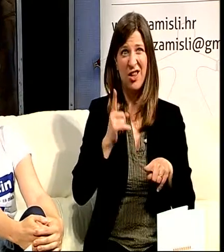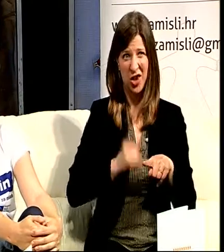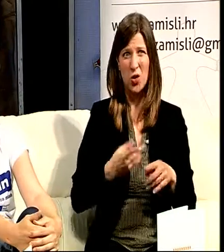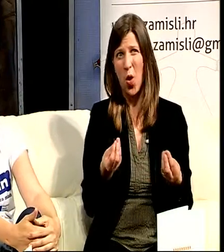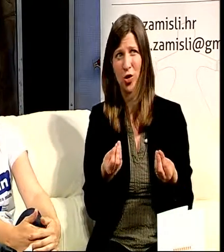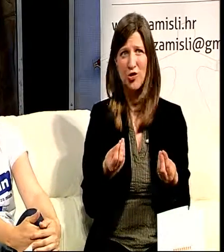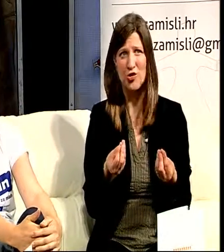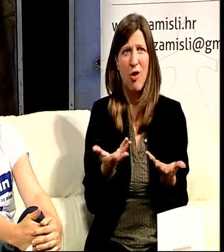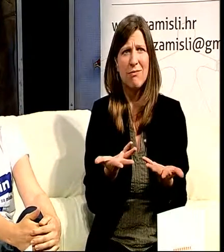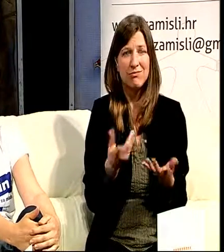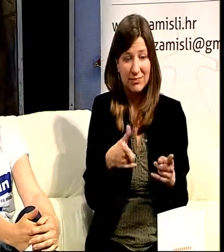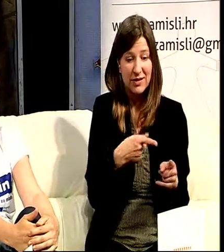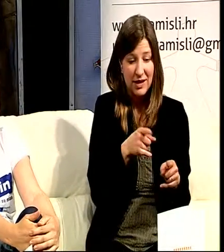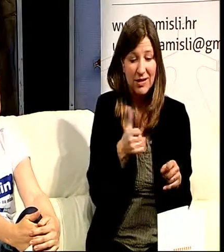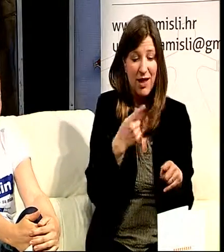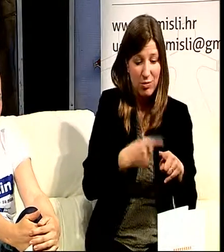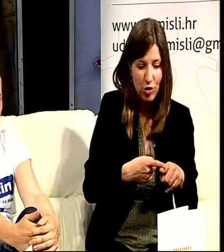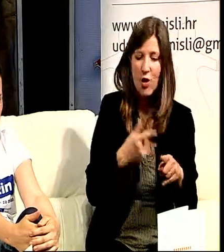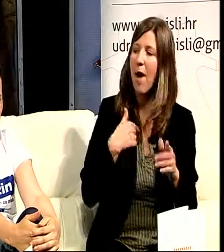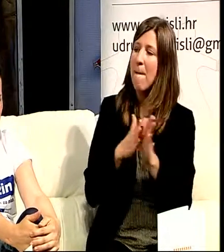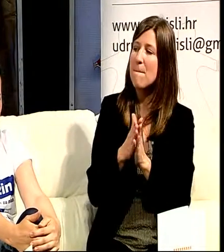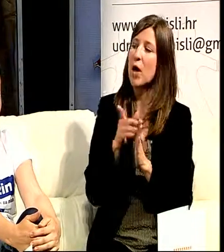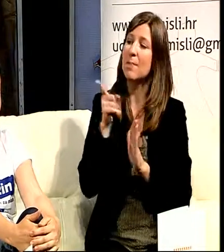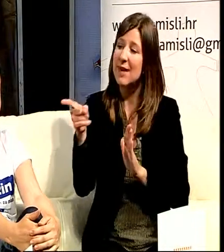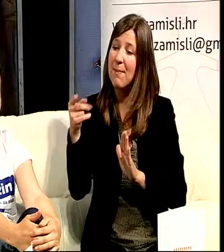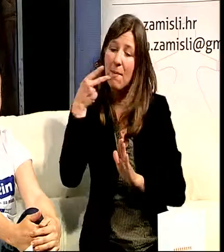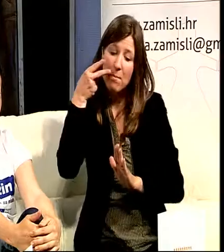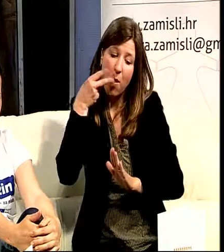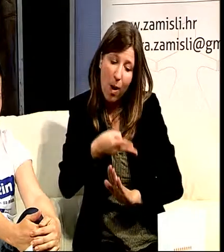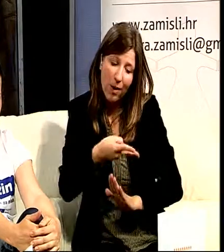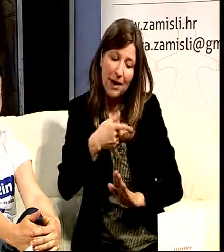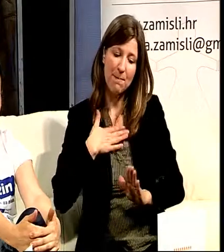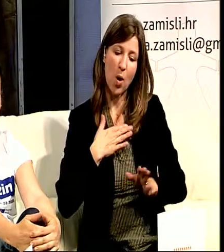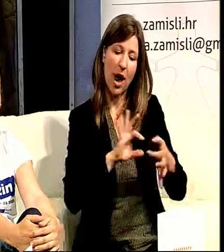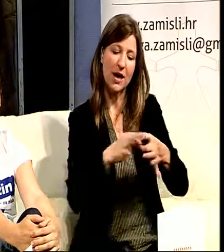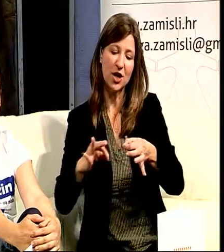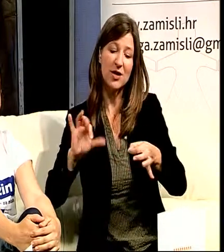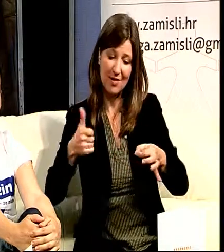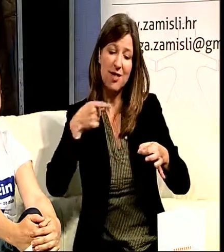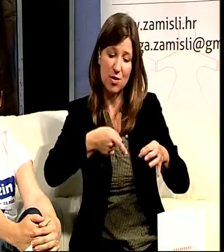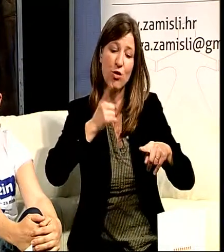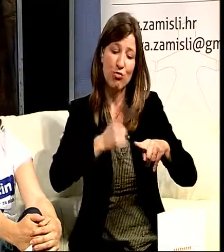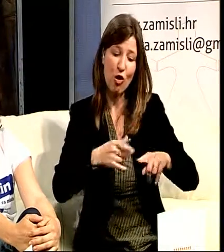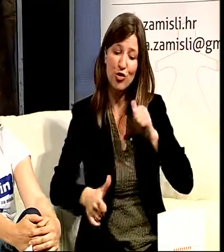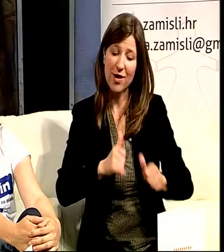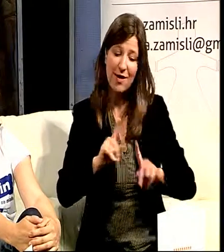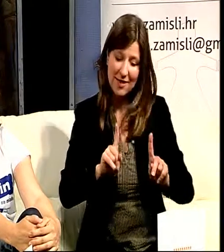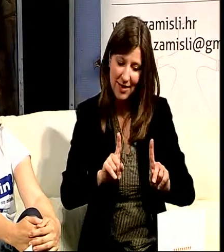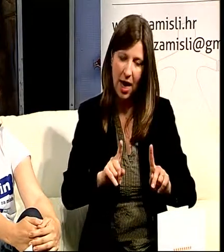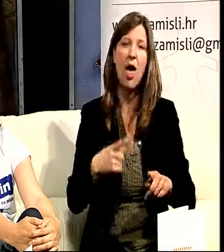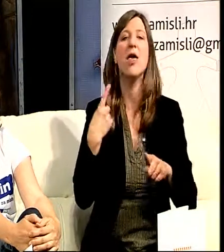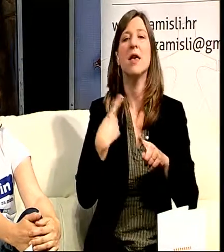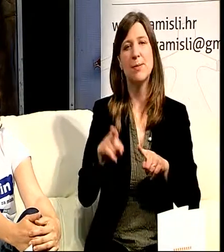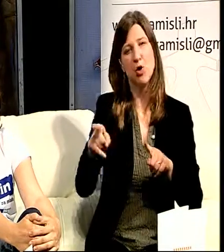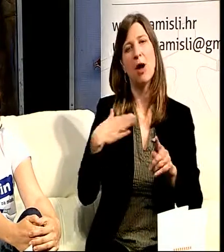naravno, tebe sam zamola da ti praviriš da li to je gramatički ispravno, da smo došli i na ideju da se vi možete uključiti i napravići.